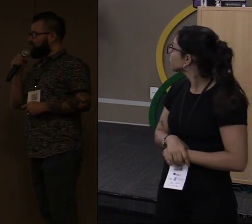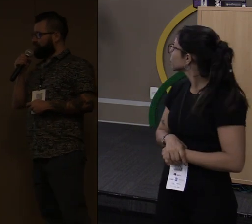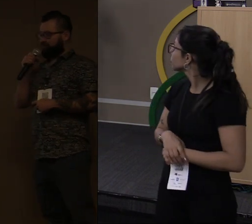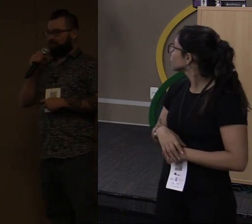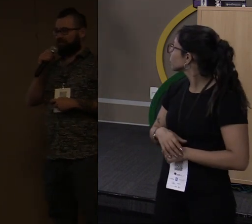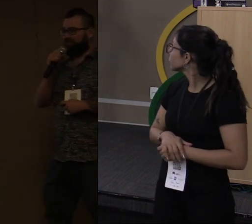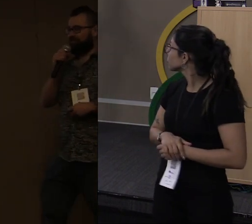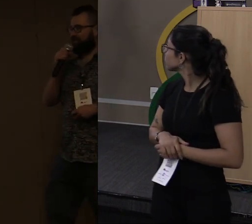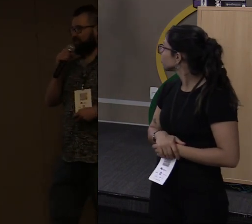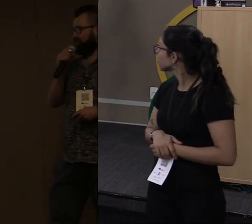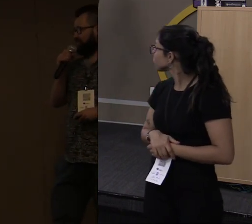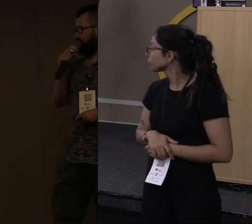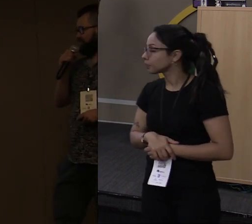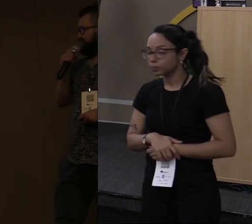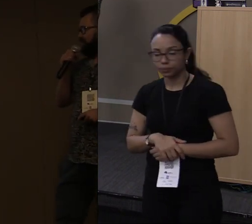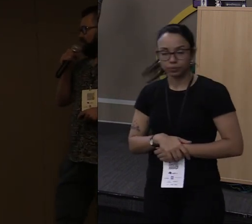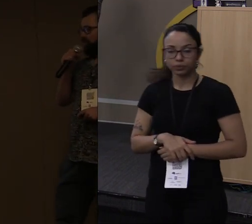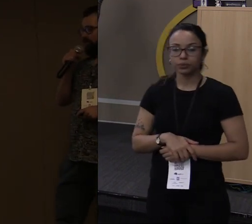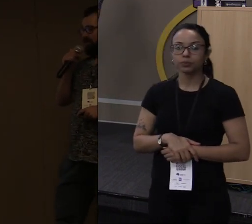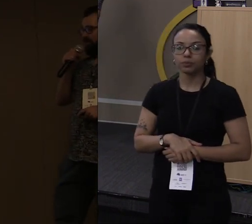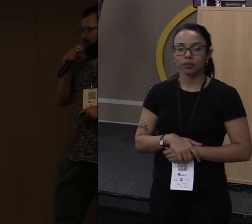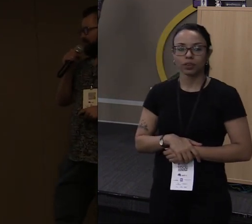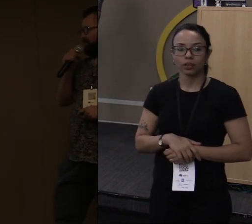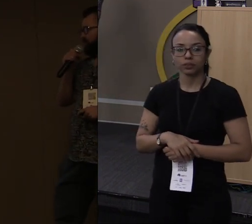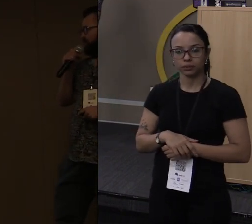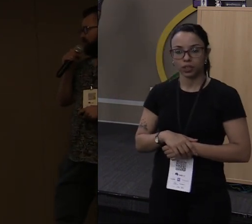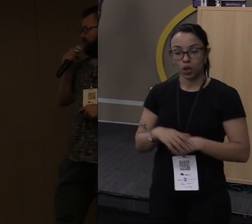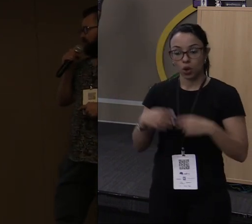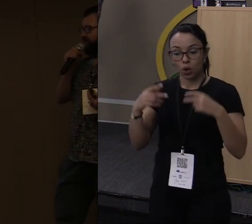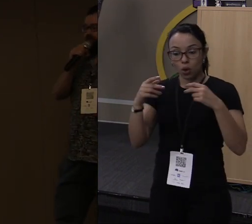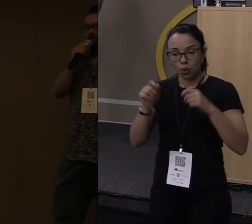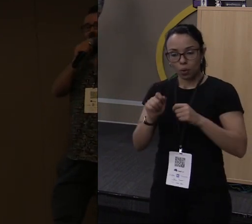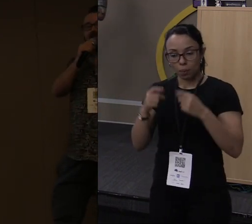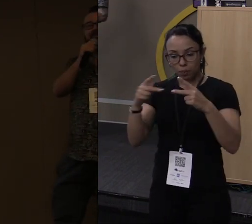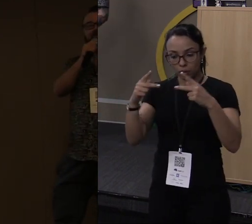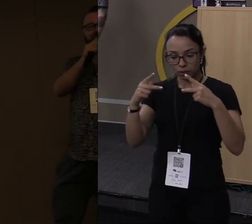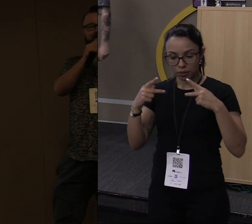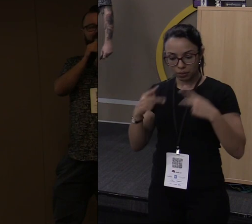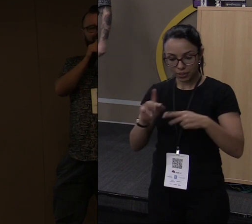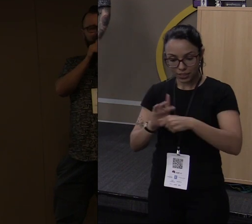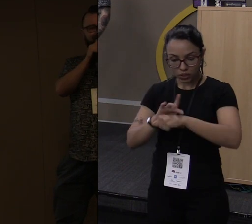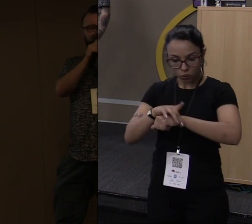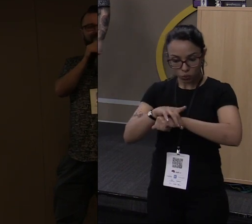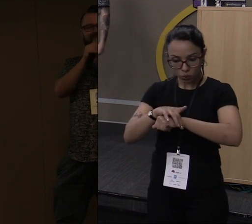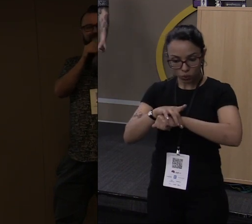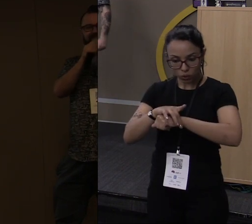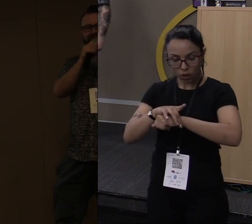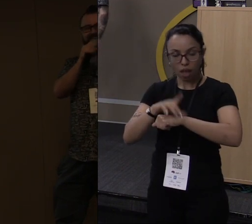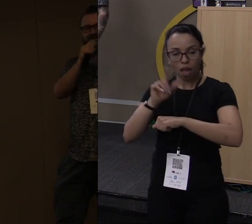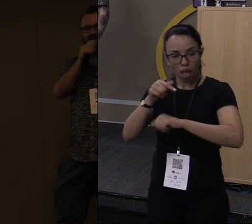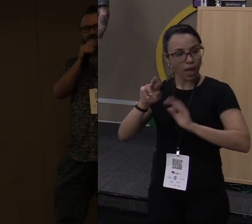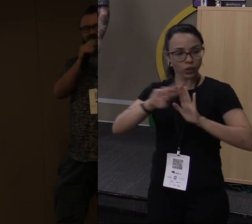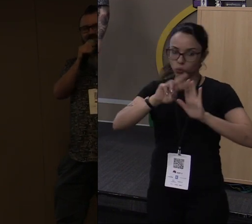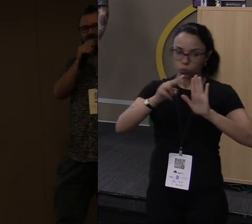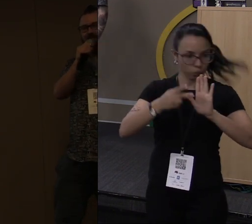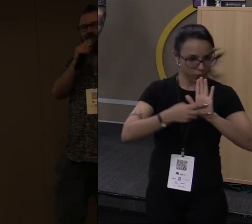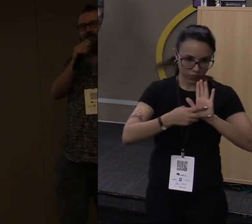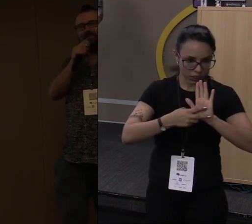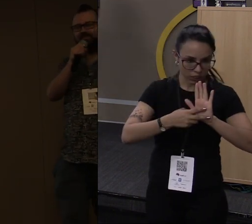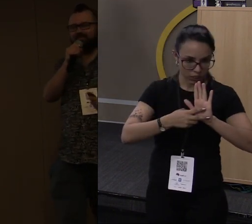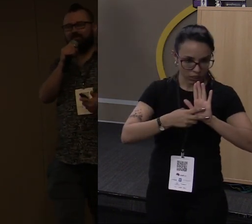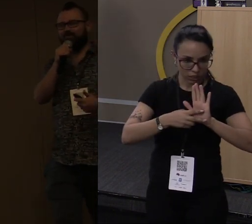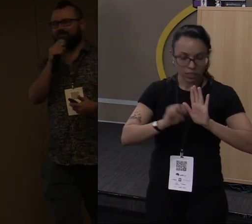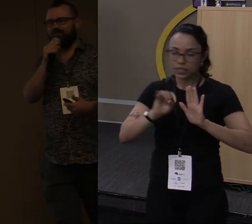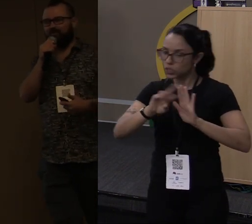provérbio rústico aqui, diz o seguinte, O programa mais seguro é aquele programa que não compila. Então, isso é óbvio. Se não